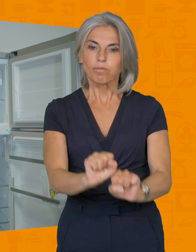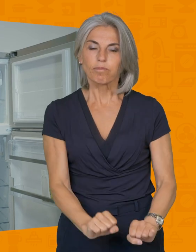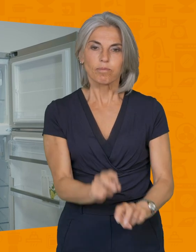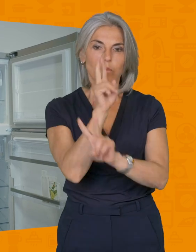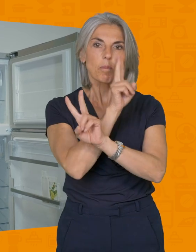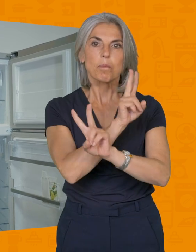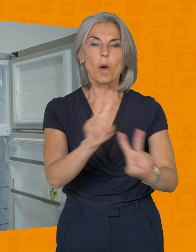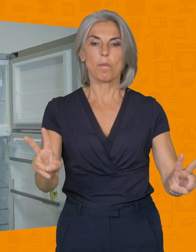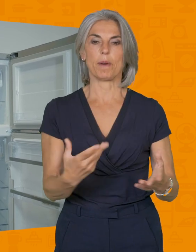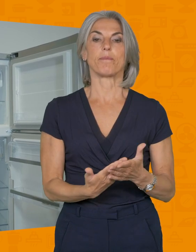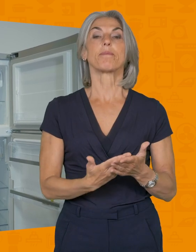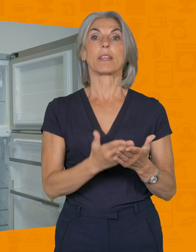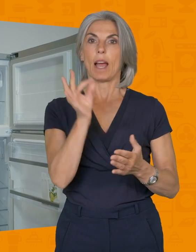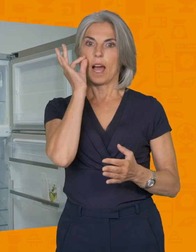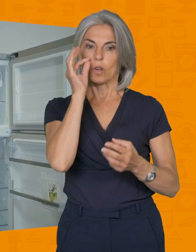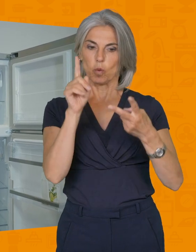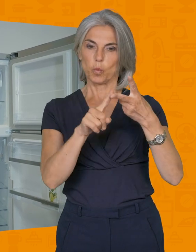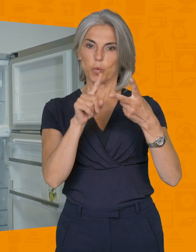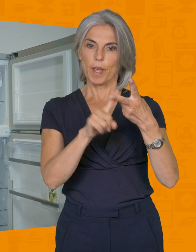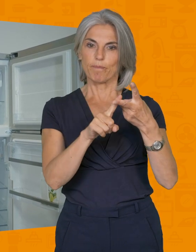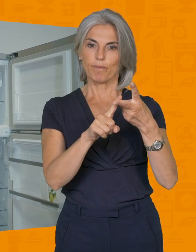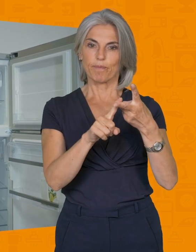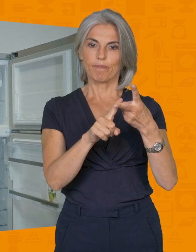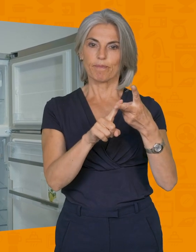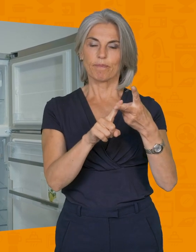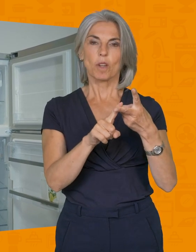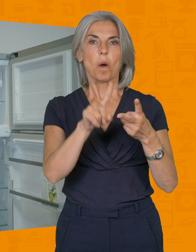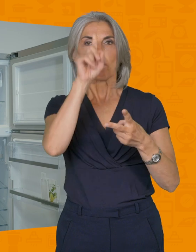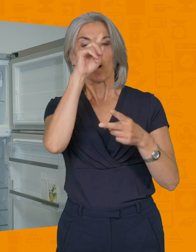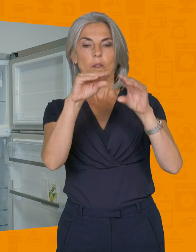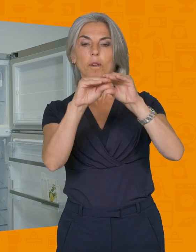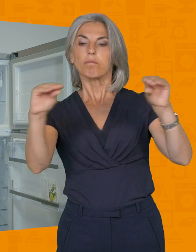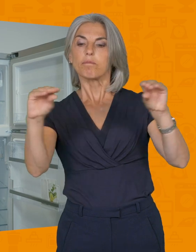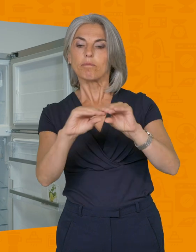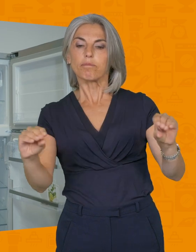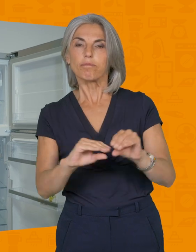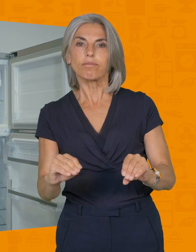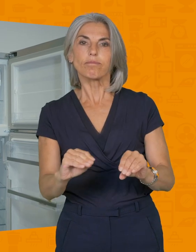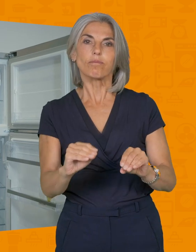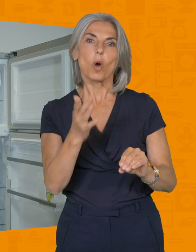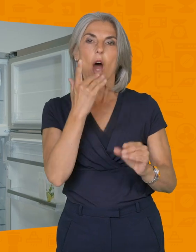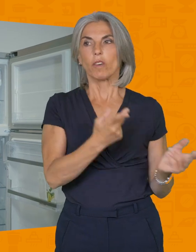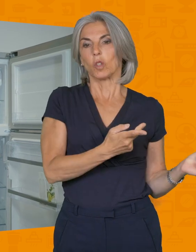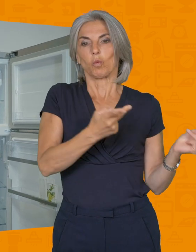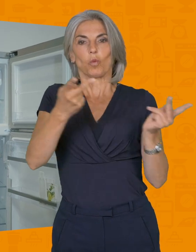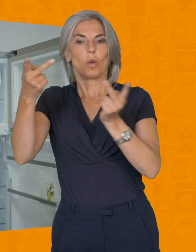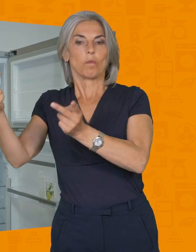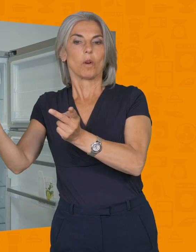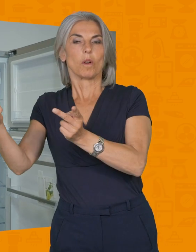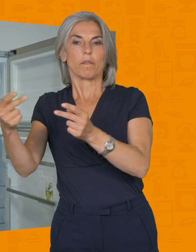de bien tout entretenir. Deuxième chose, les gens sont souvent tentés, par exemple pour transporter les appareils, de venir